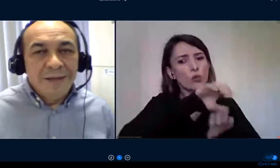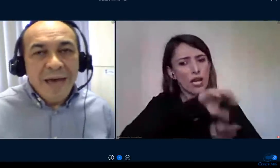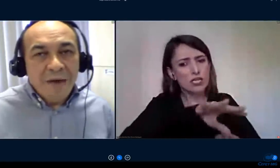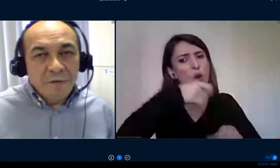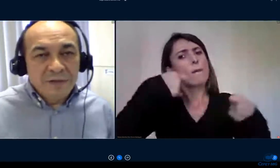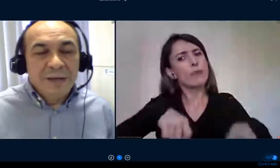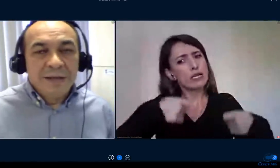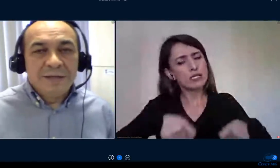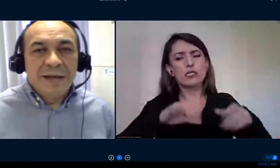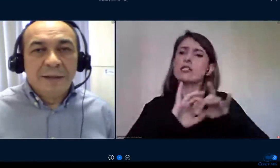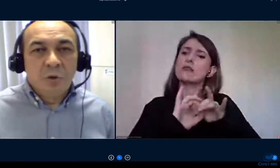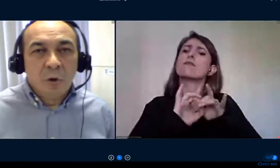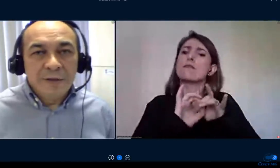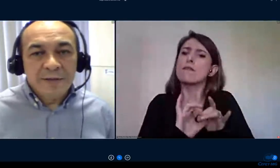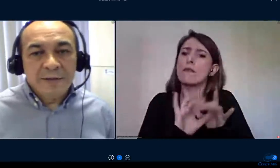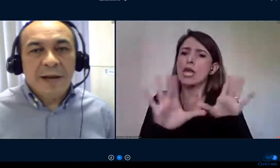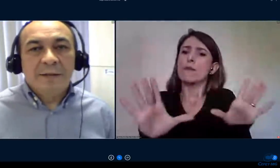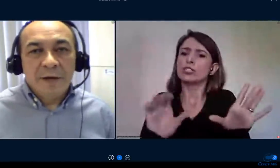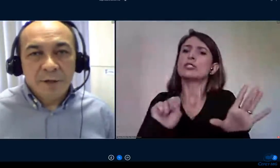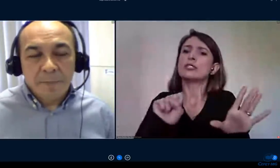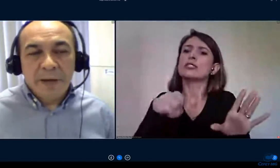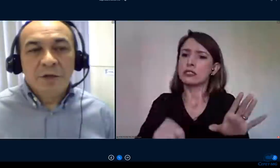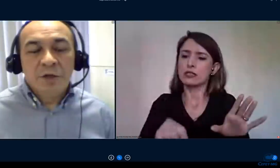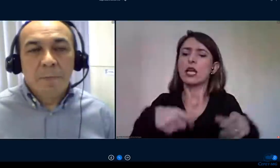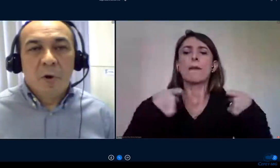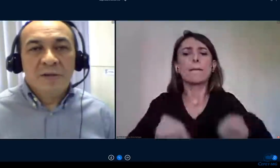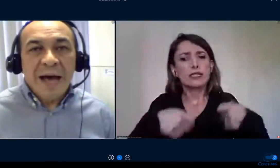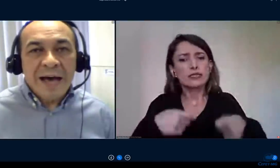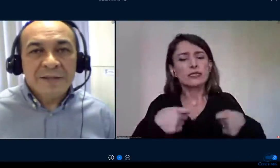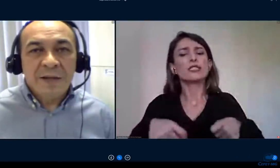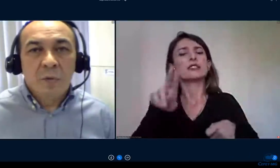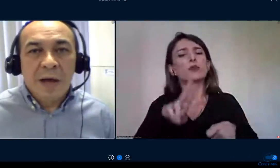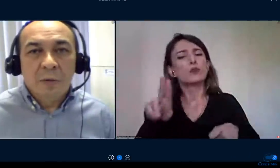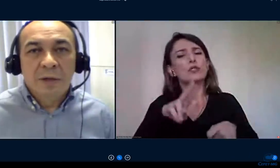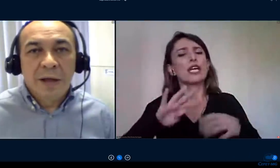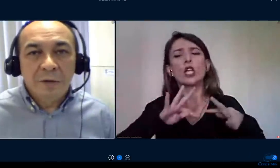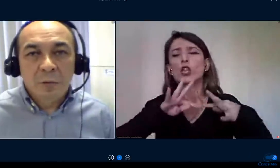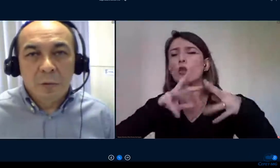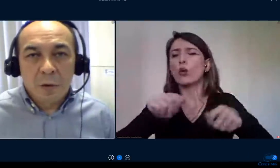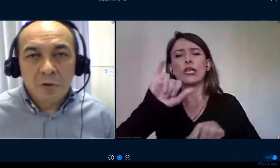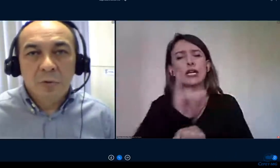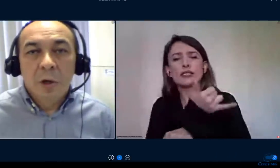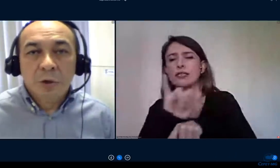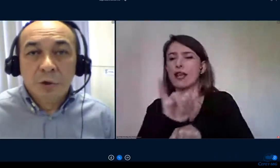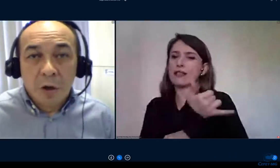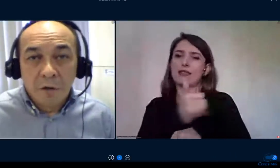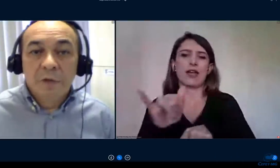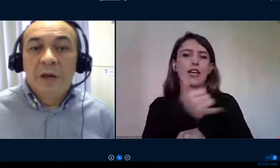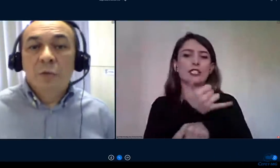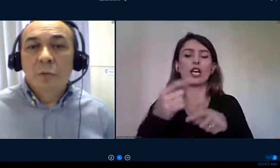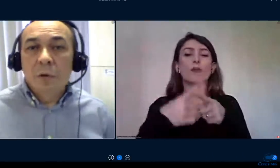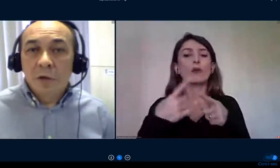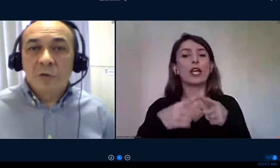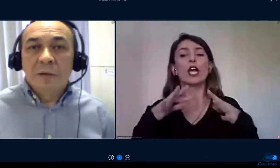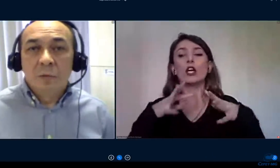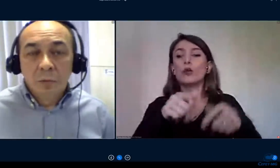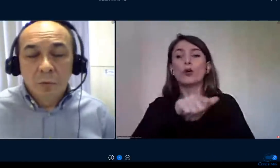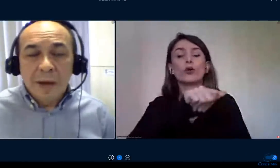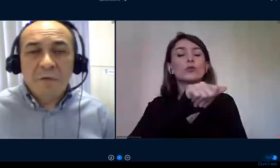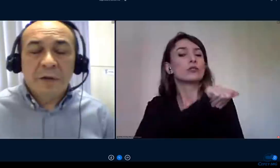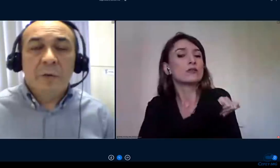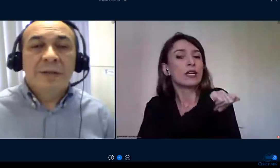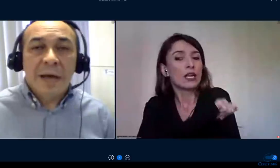e deve ser lançada todas as estratégias para que a gente possa assegurar o direito do nosso jovem, o direito do nosso